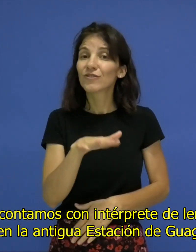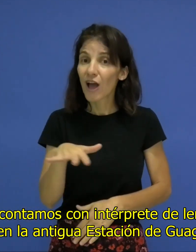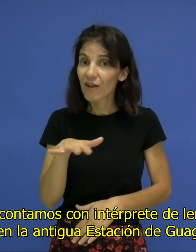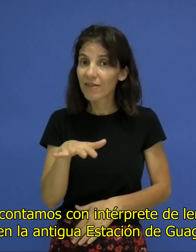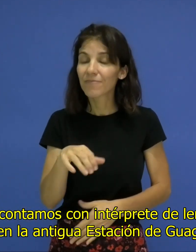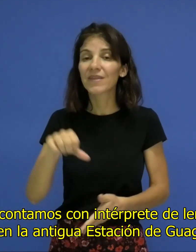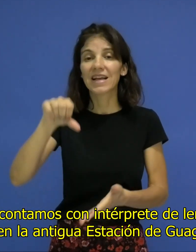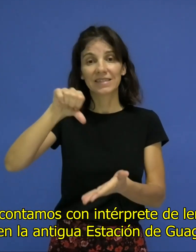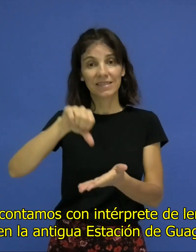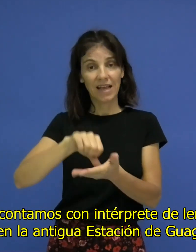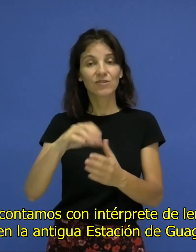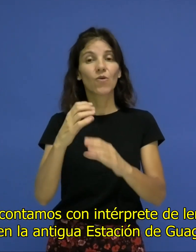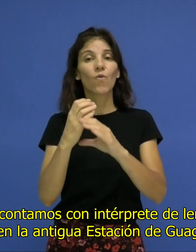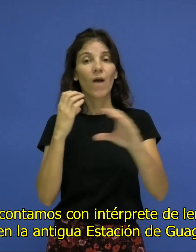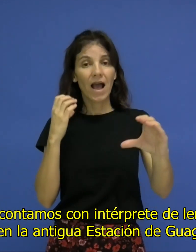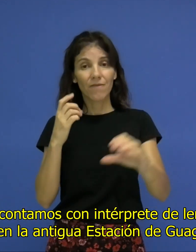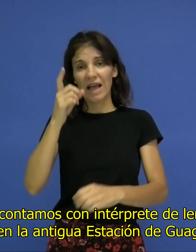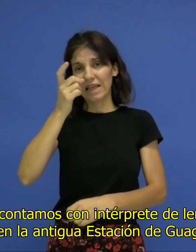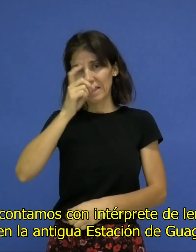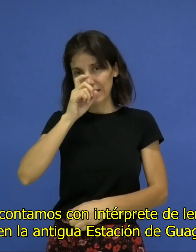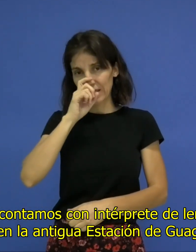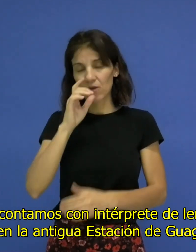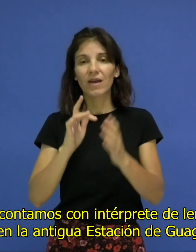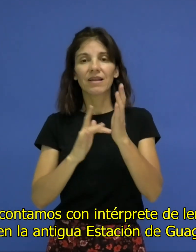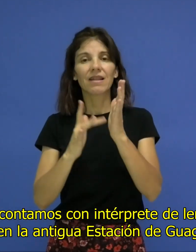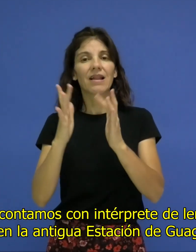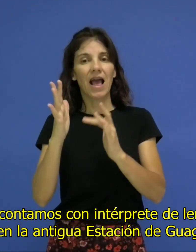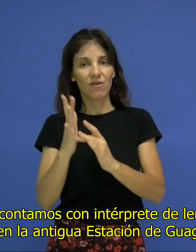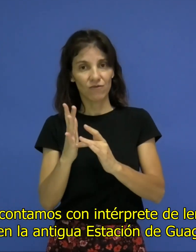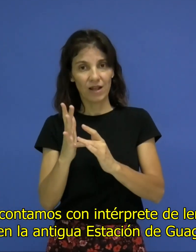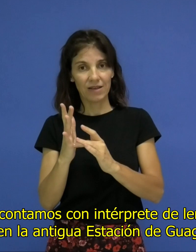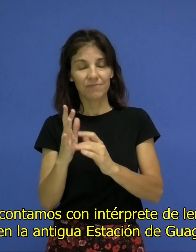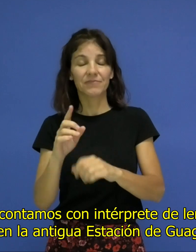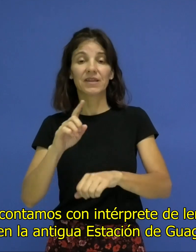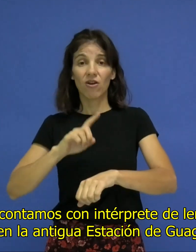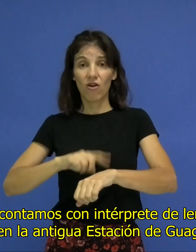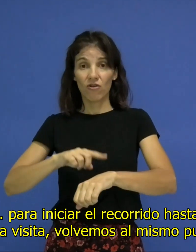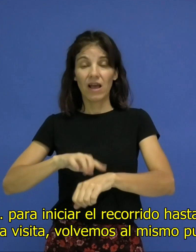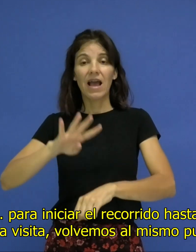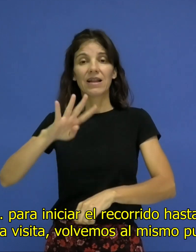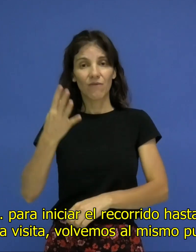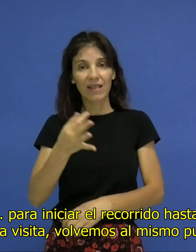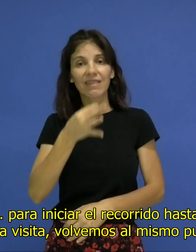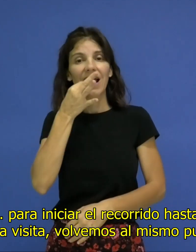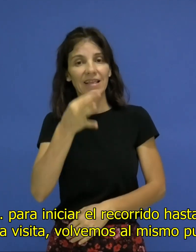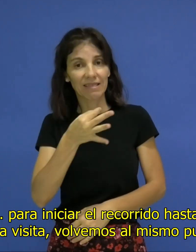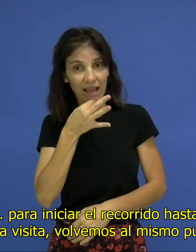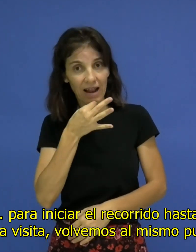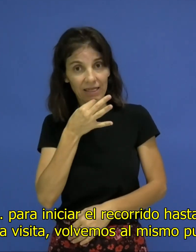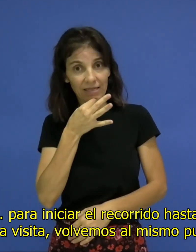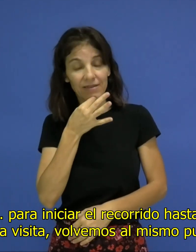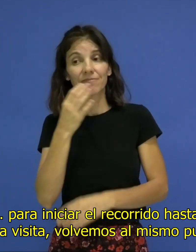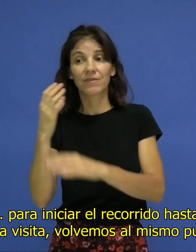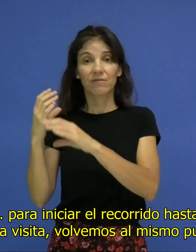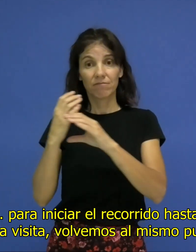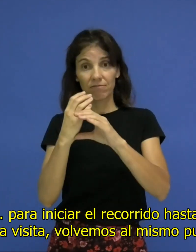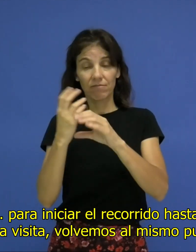de lengua de signos. Nos vemos en la antigua estación de Guaguas de la Laguna, a las 4 de la tarde,